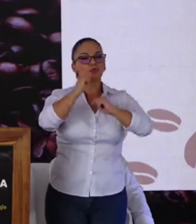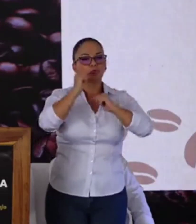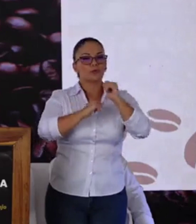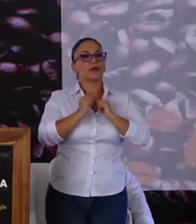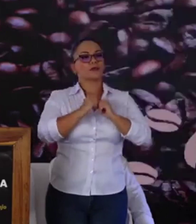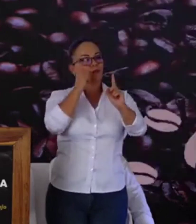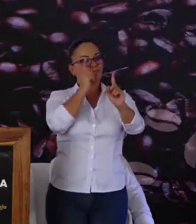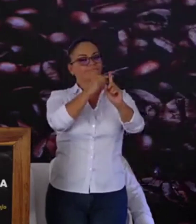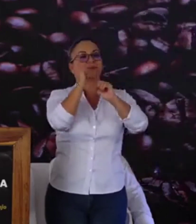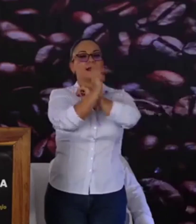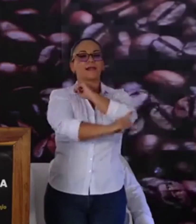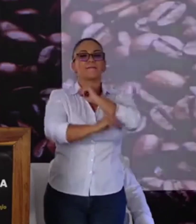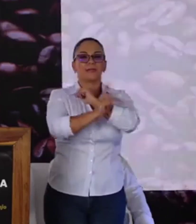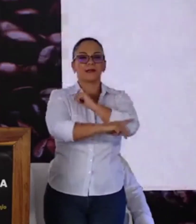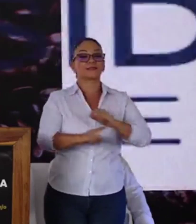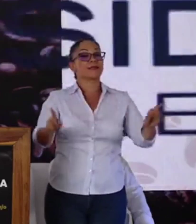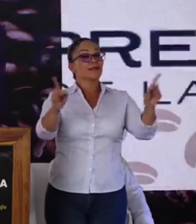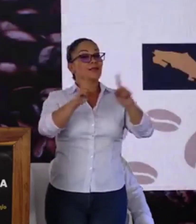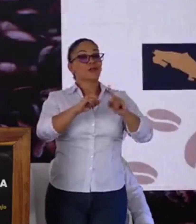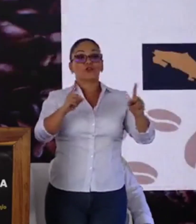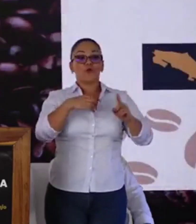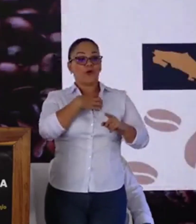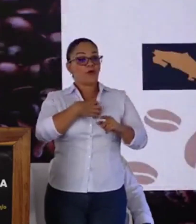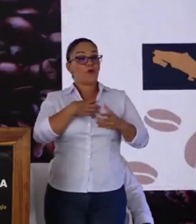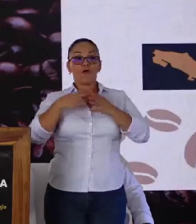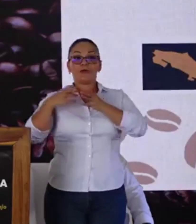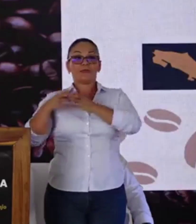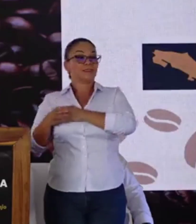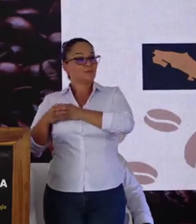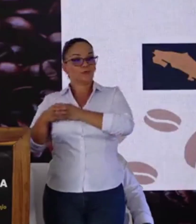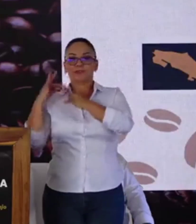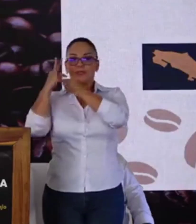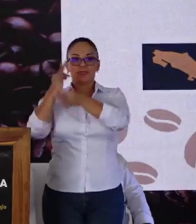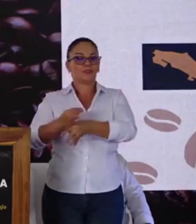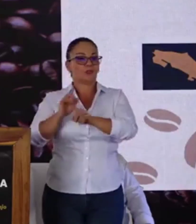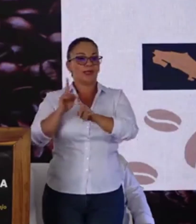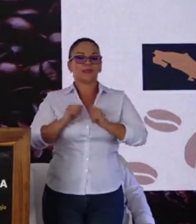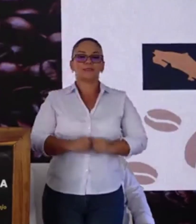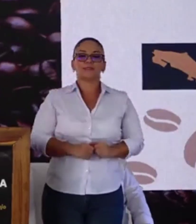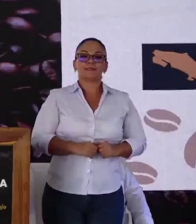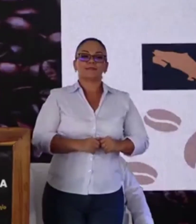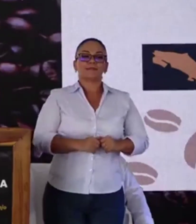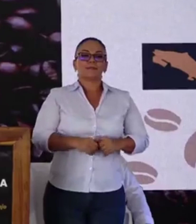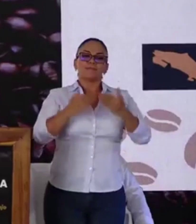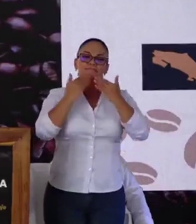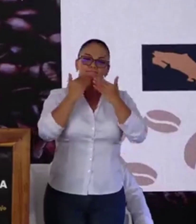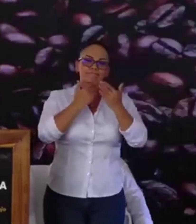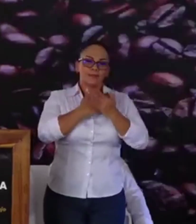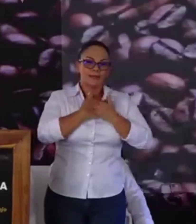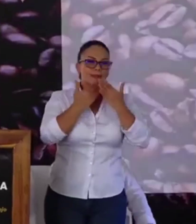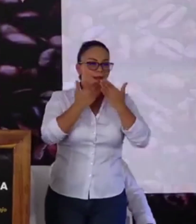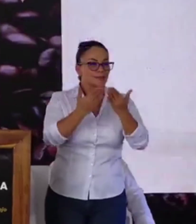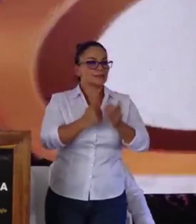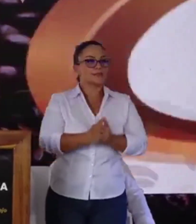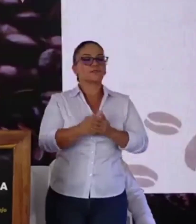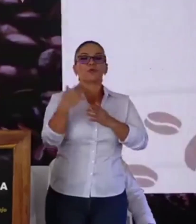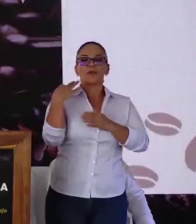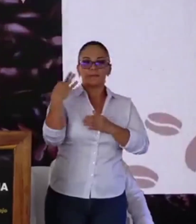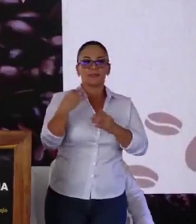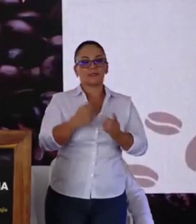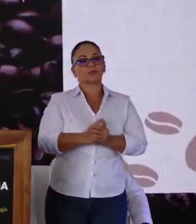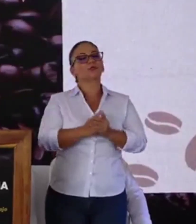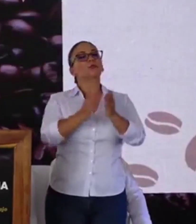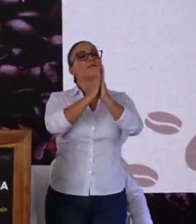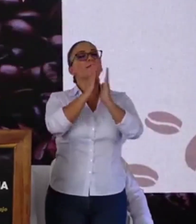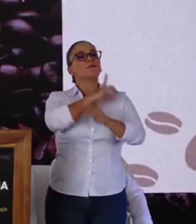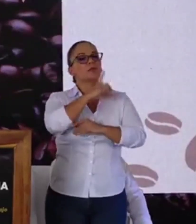por el país y no por los egoísmos tradicionales. Yo les agradezco en el alma la invitación. Le